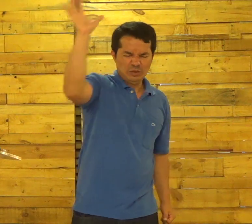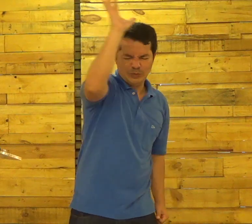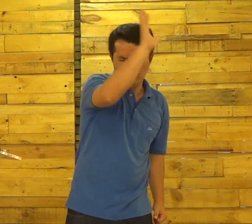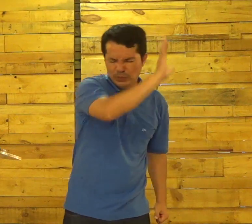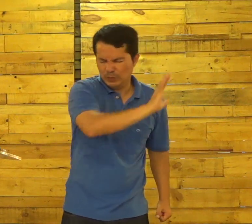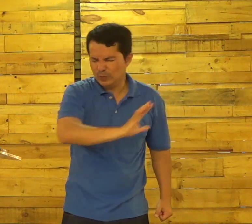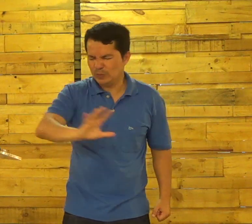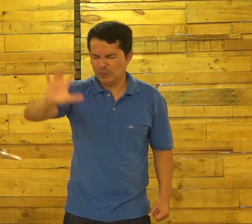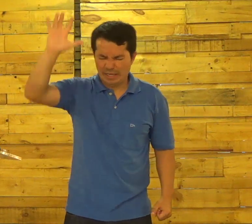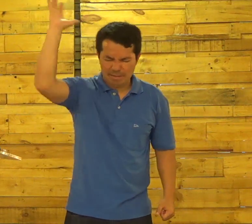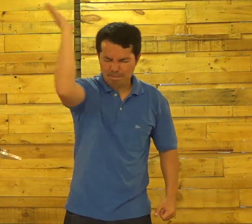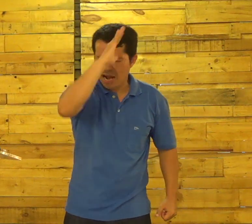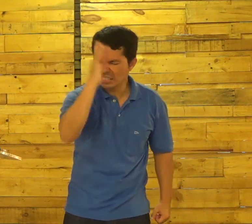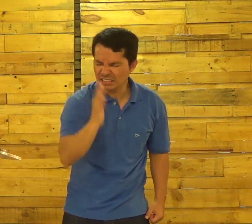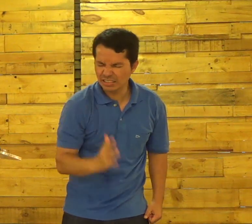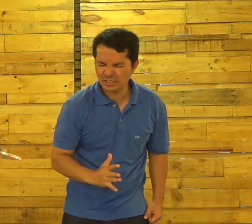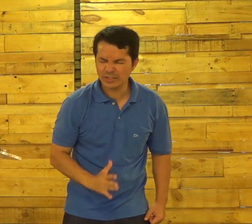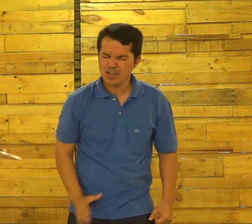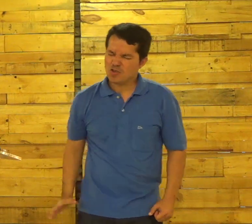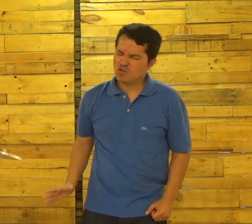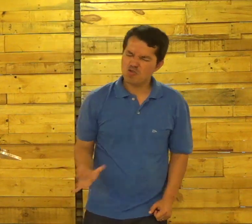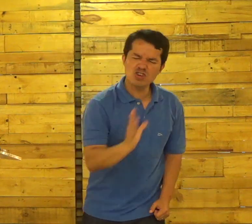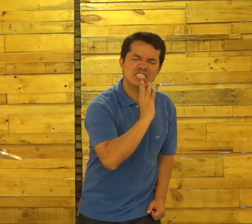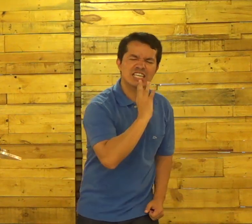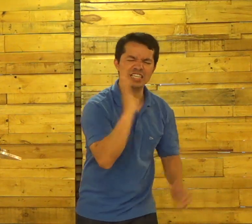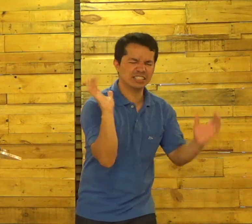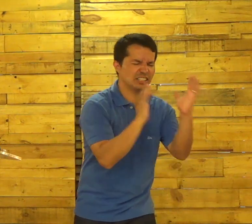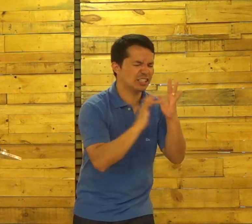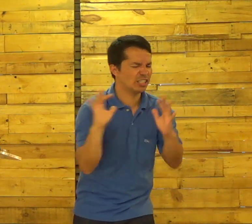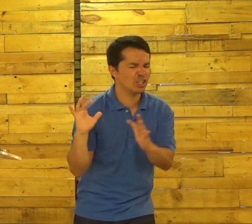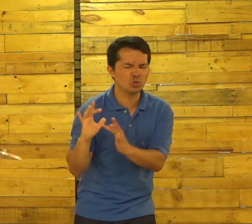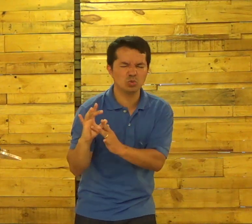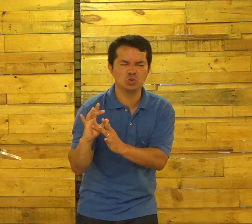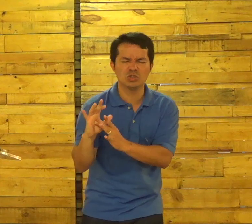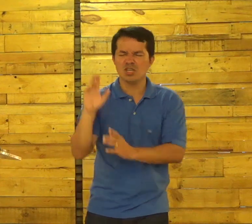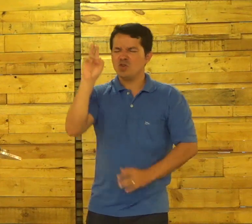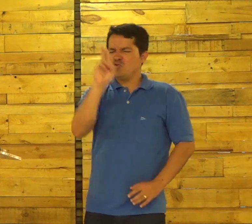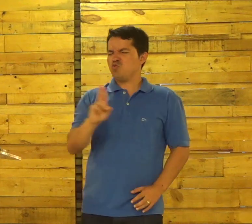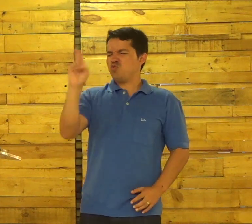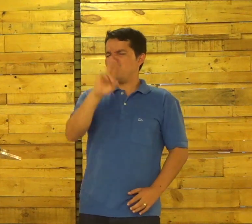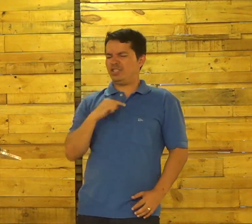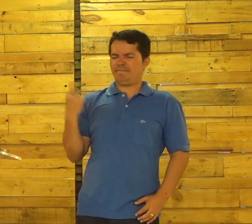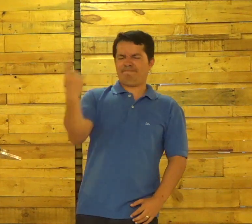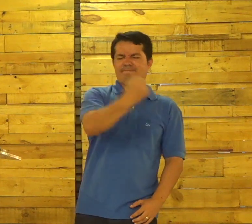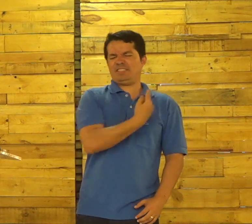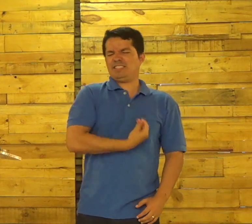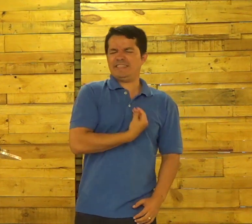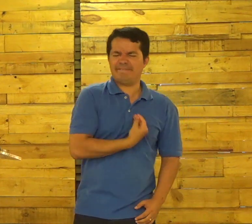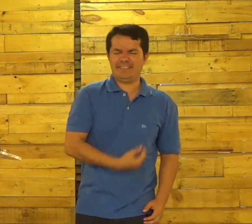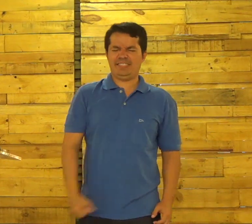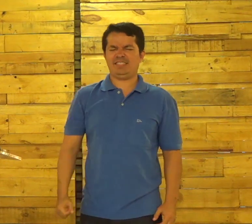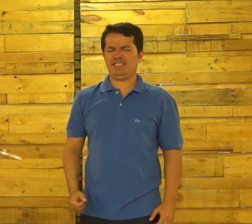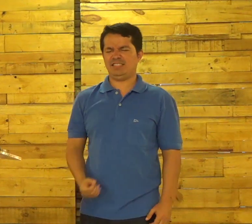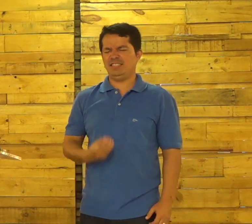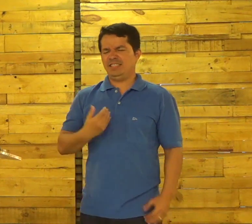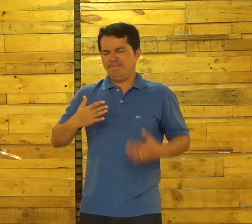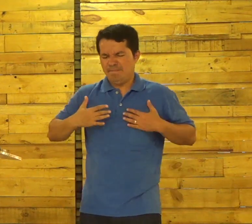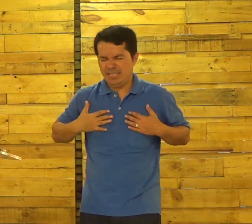De todos Em lugares Que estivermos Que o Brasil Possa conhecer O Senhor